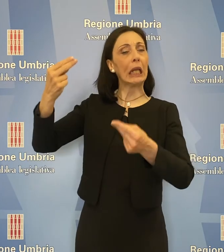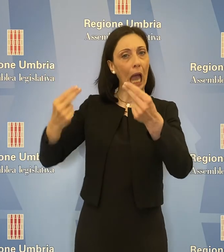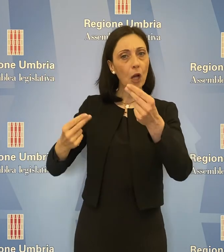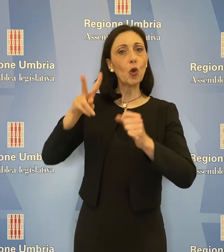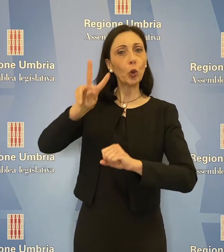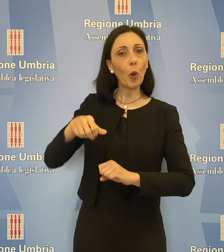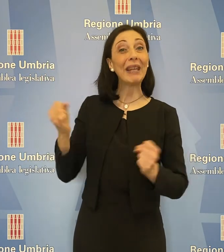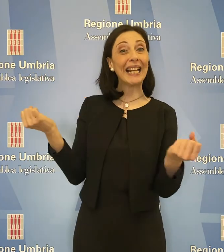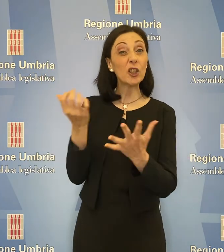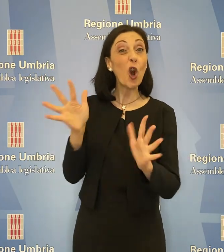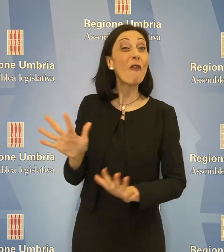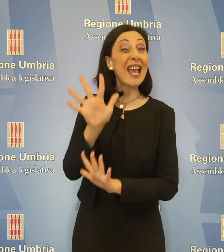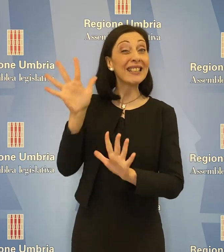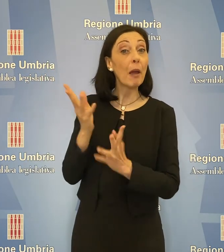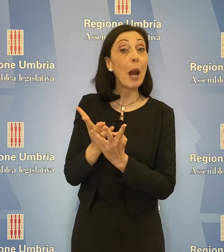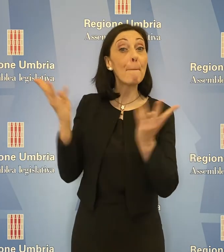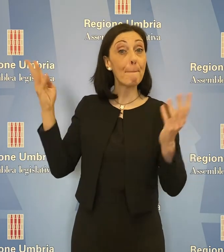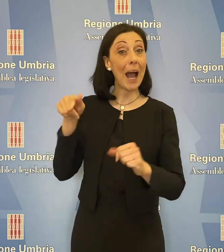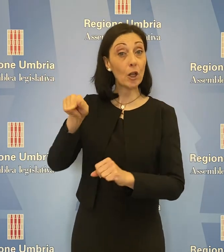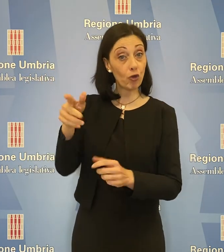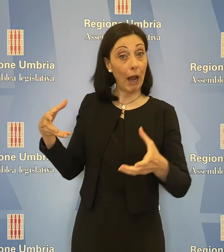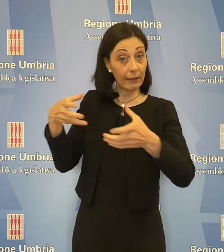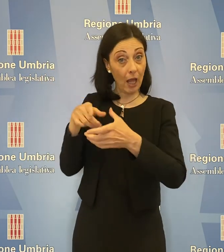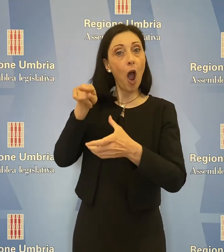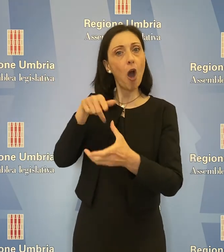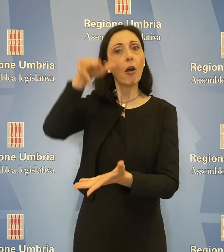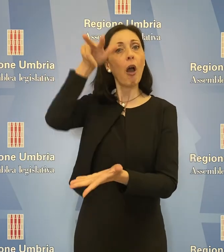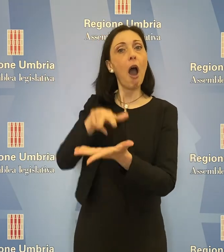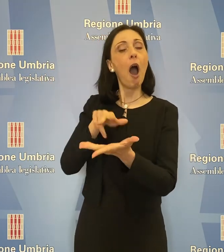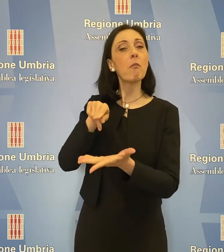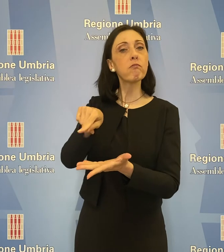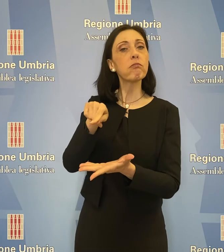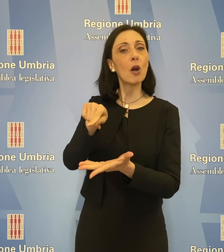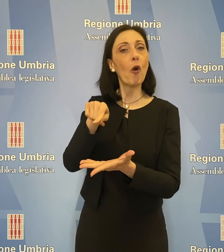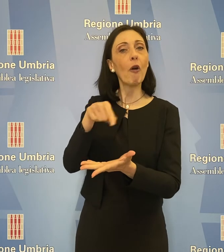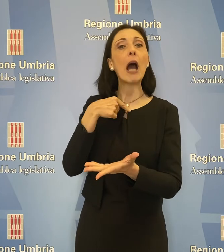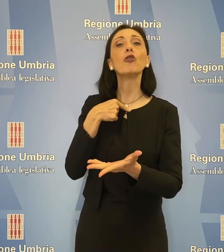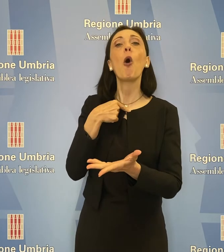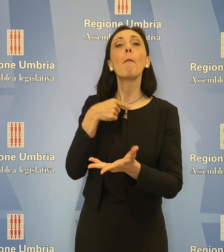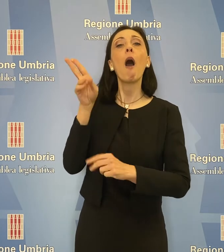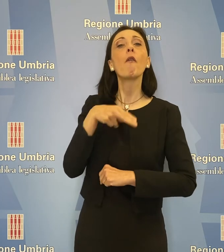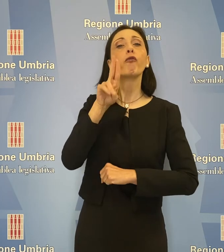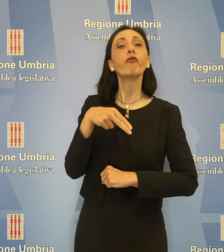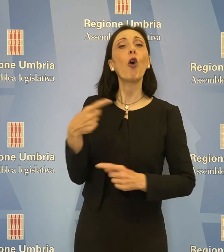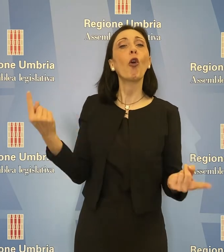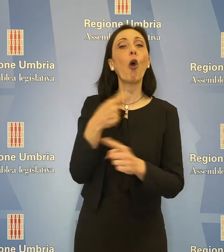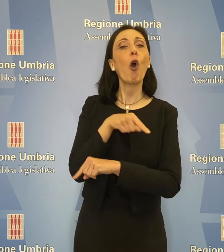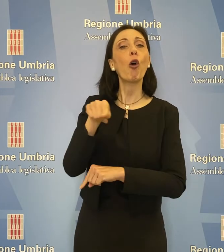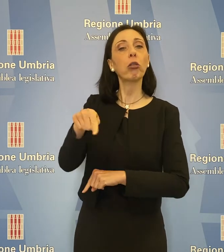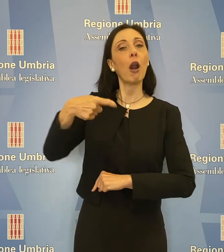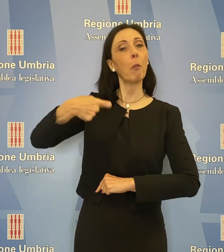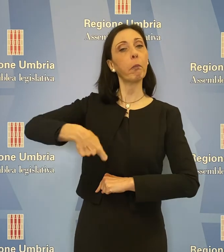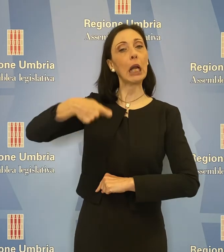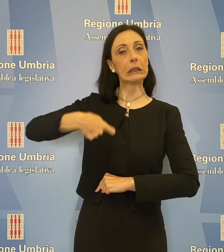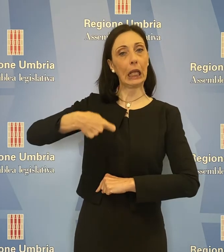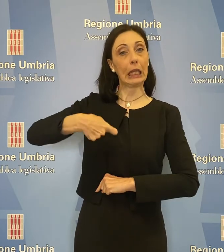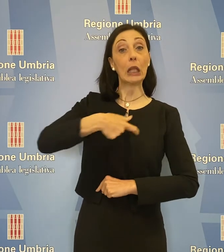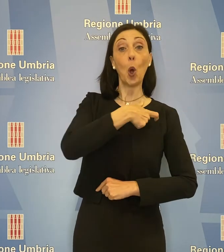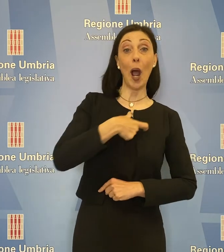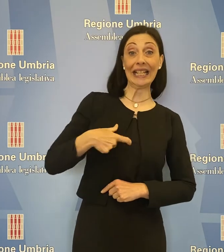stato approvato a maggioranza dall'organo amministrativo dello stesso istituto con il voto contrario del presidente, delegato dal sindaco di